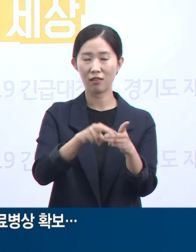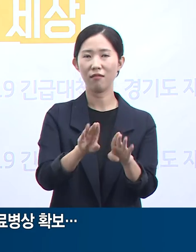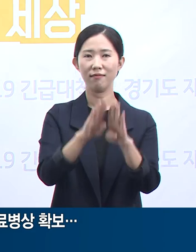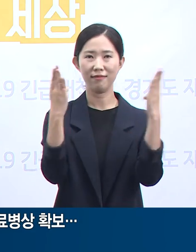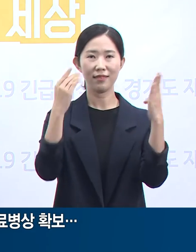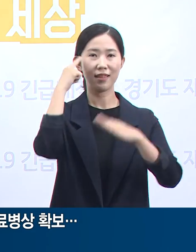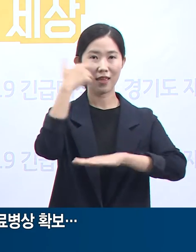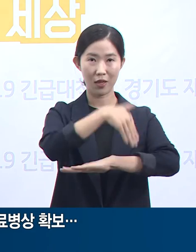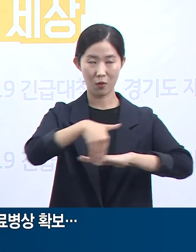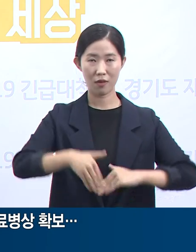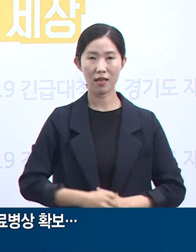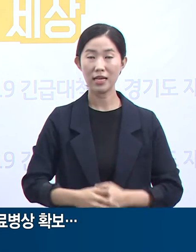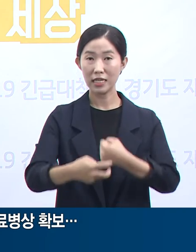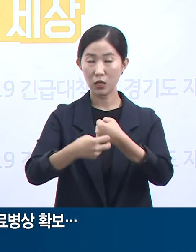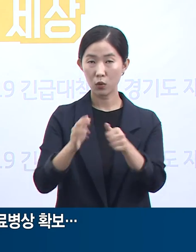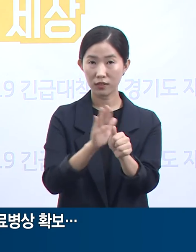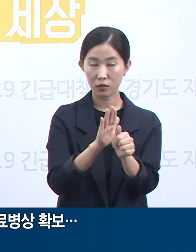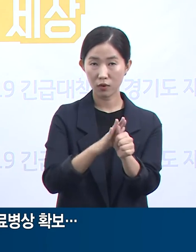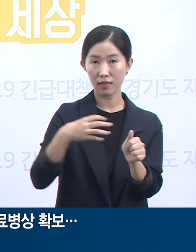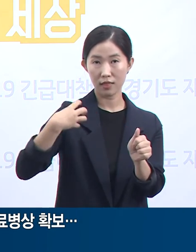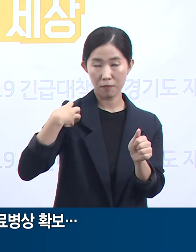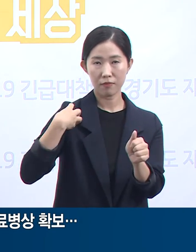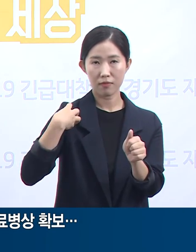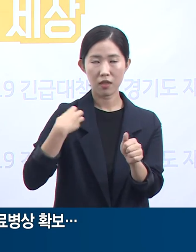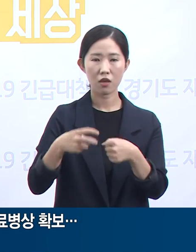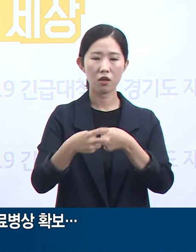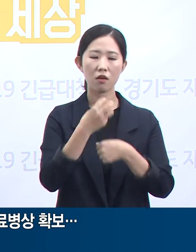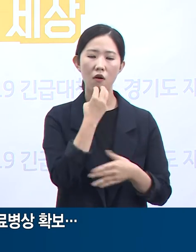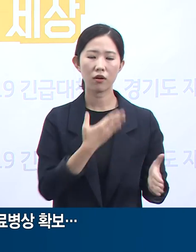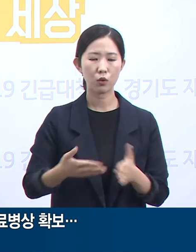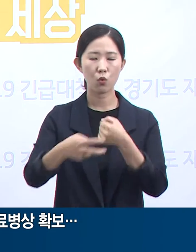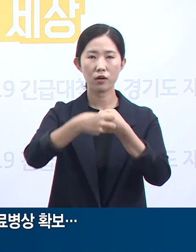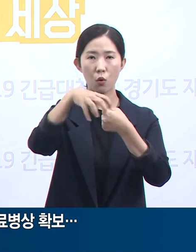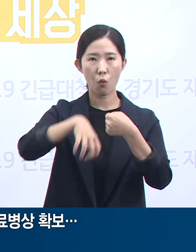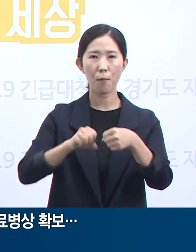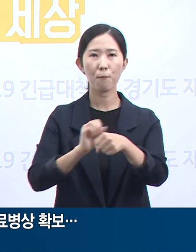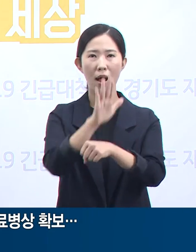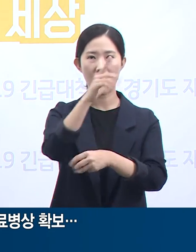의료 지원은 경기도의료원 파주병원이 맡게 됩니다.